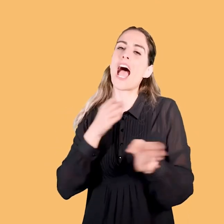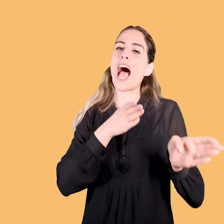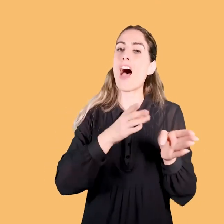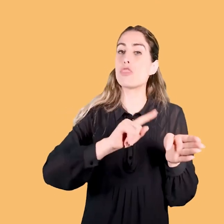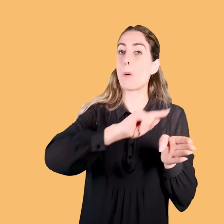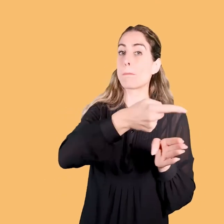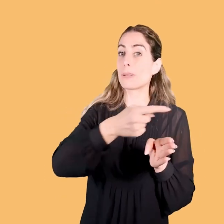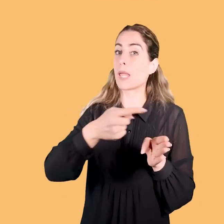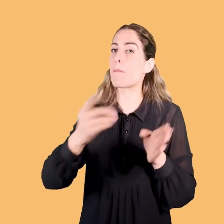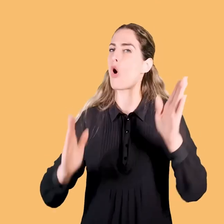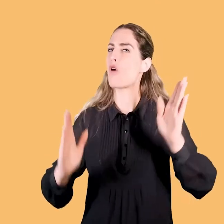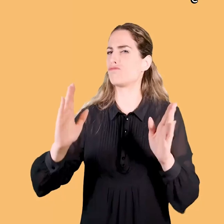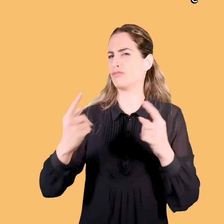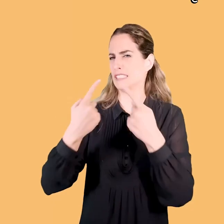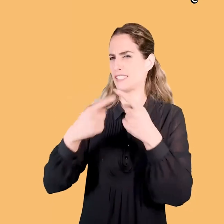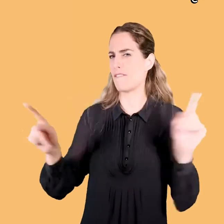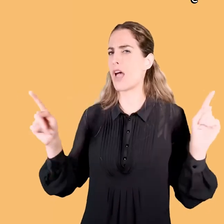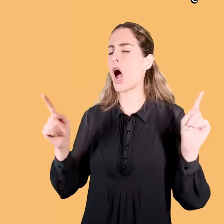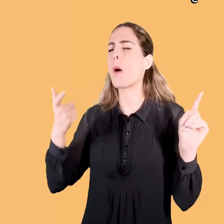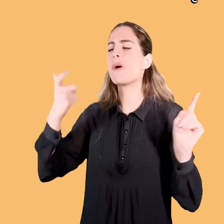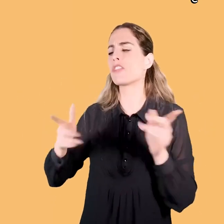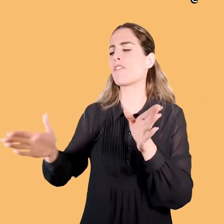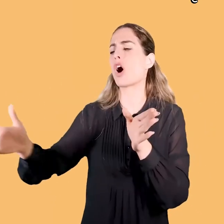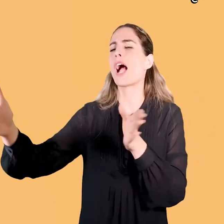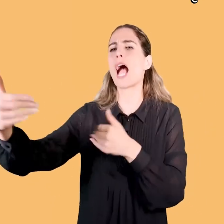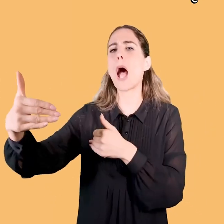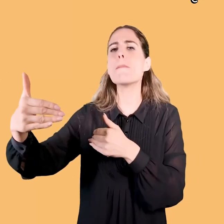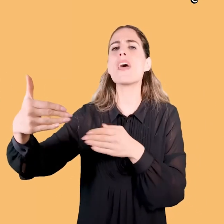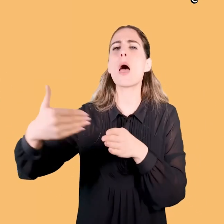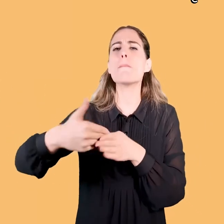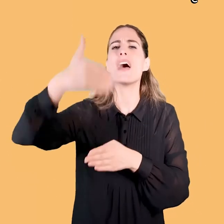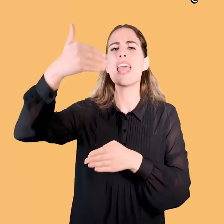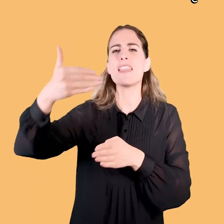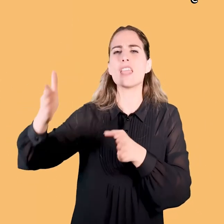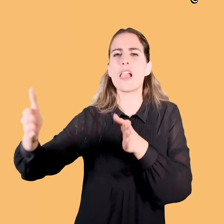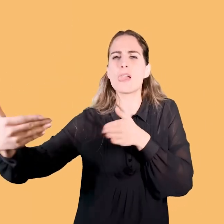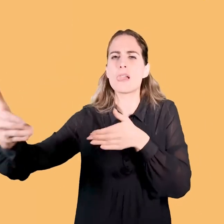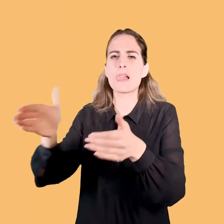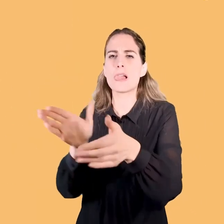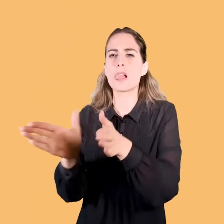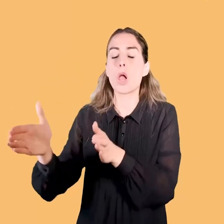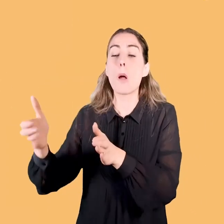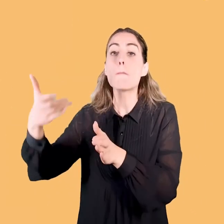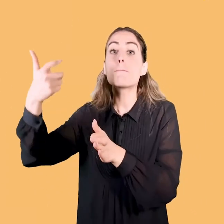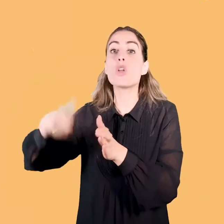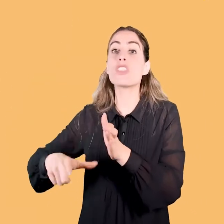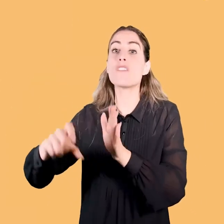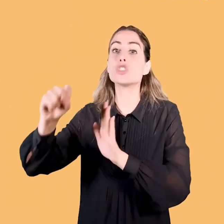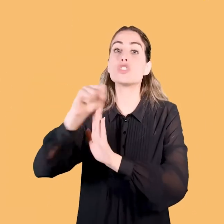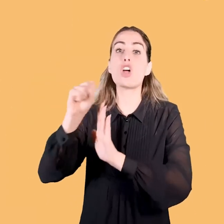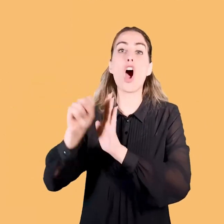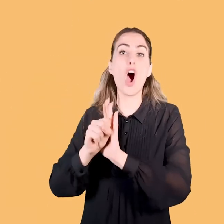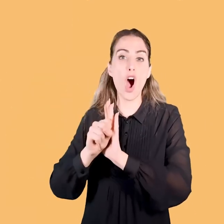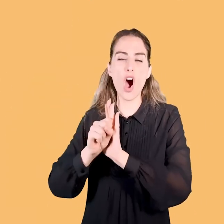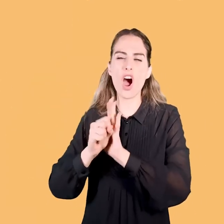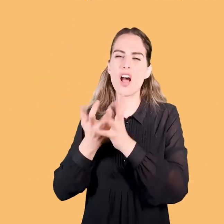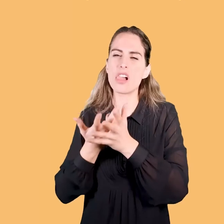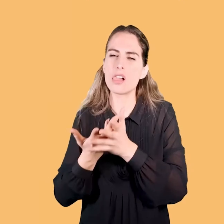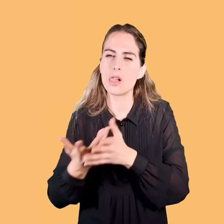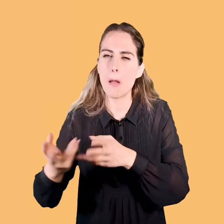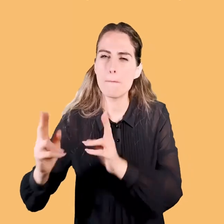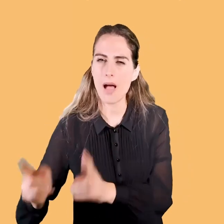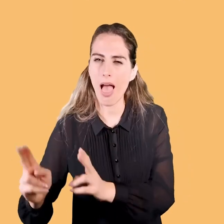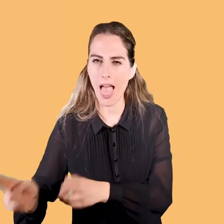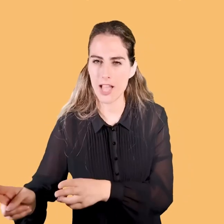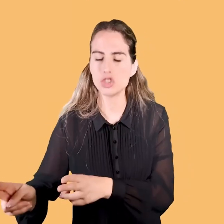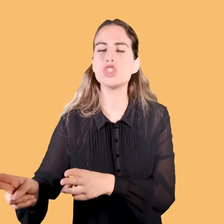esattamente come l'abbiamo vista nel primo atto, ma le pareti sono tutte scomposte proprio perché la storia va degenerando e quindi anche lo